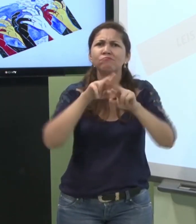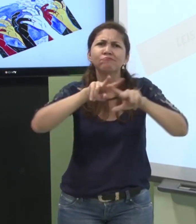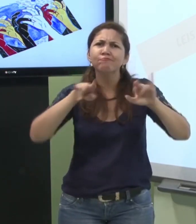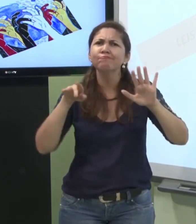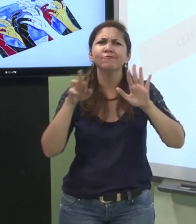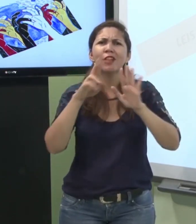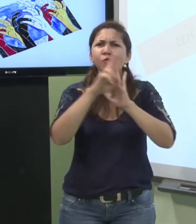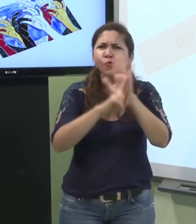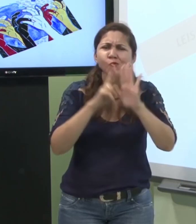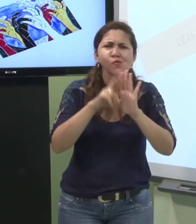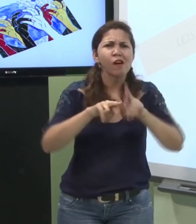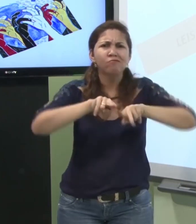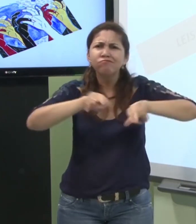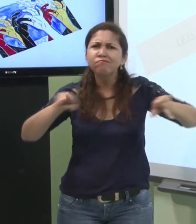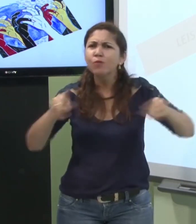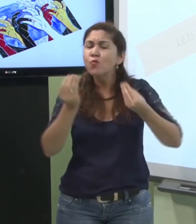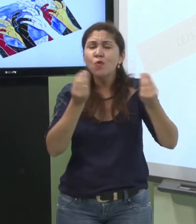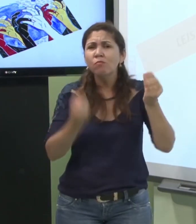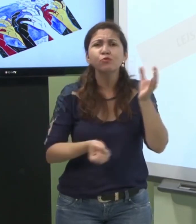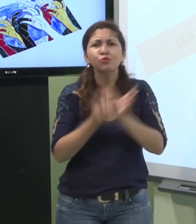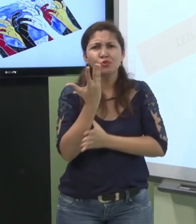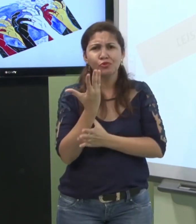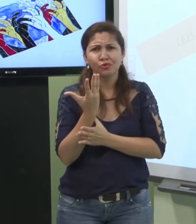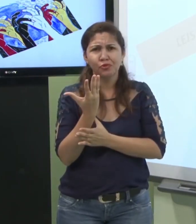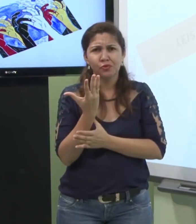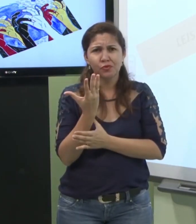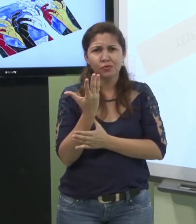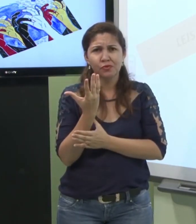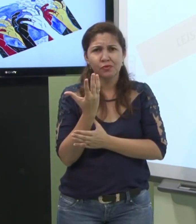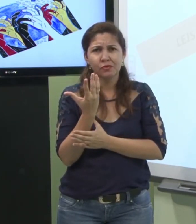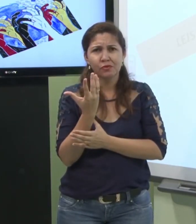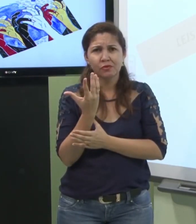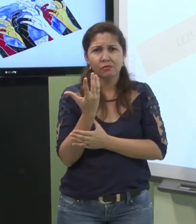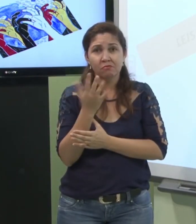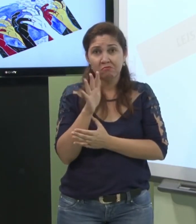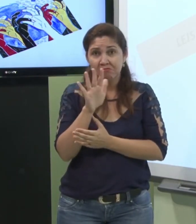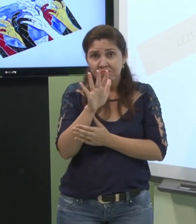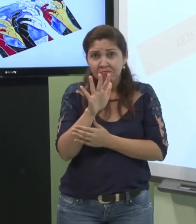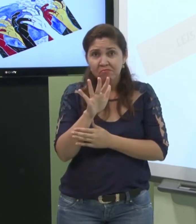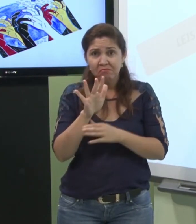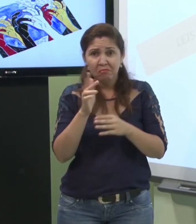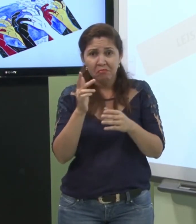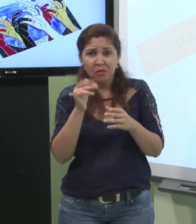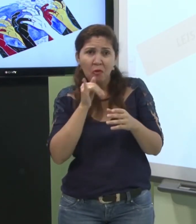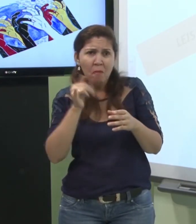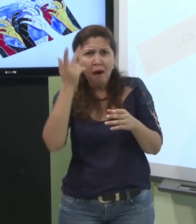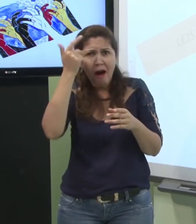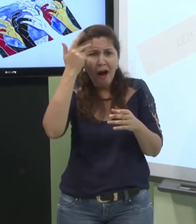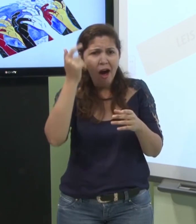nós vamos falar sobre as resoluções os decretos e as leis que foram promulgadas